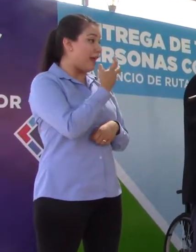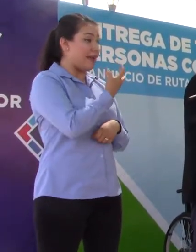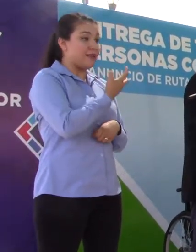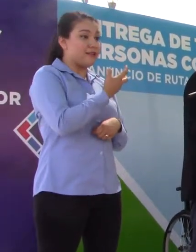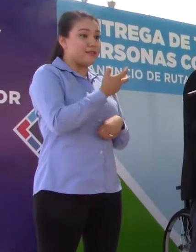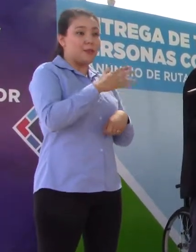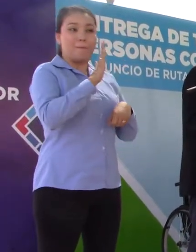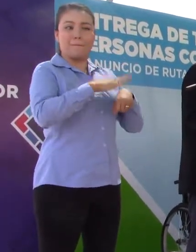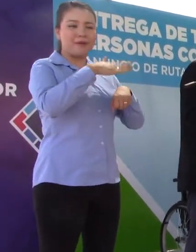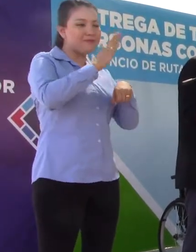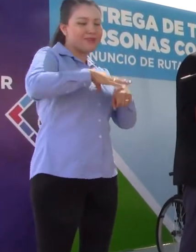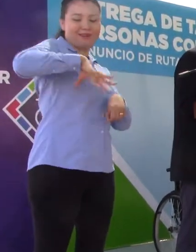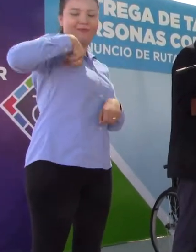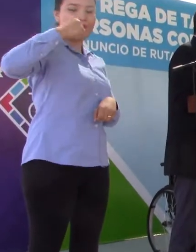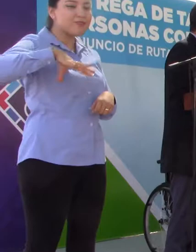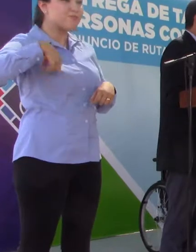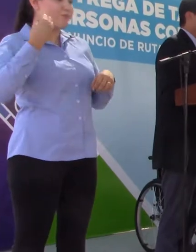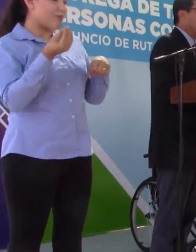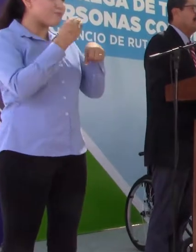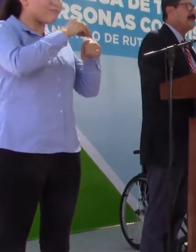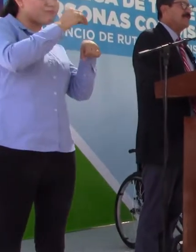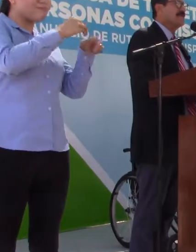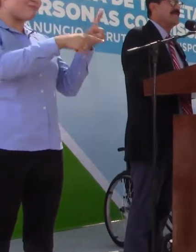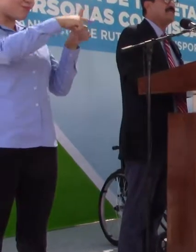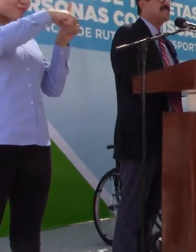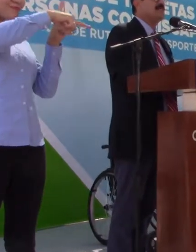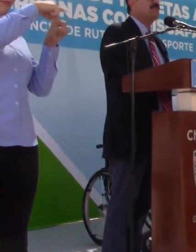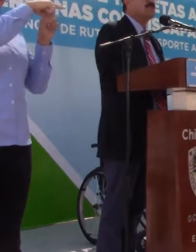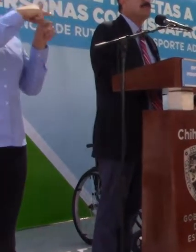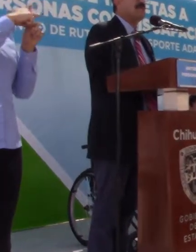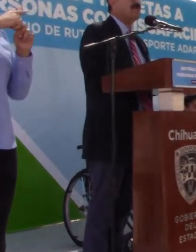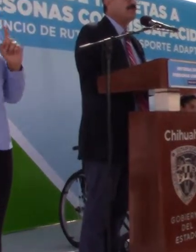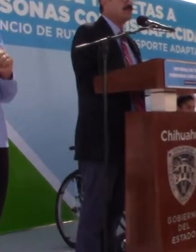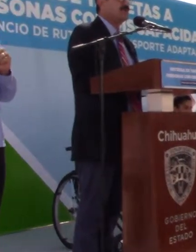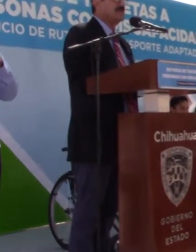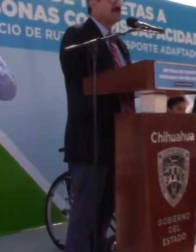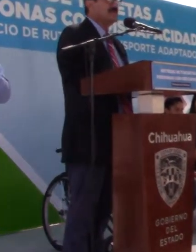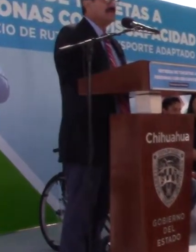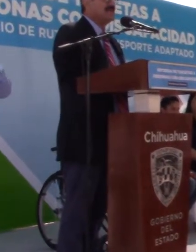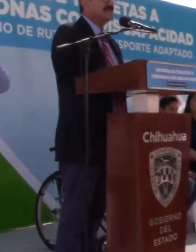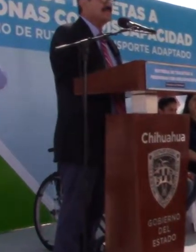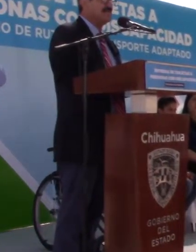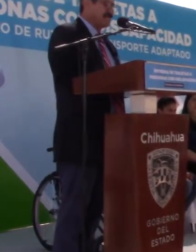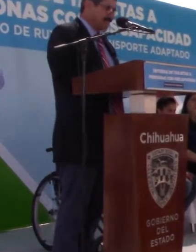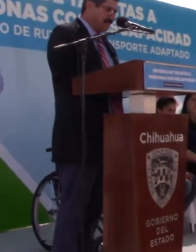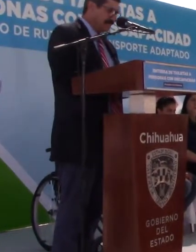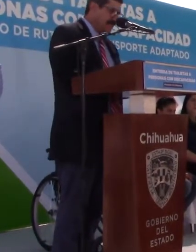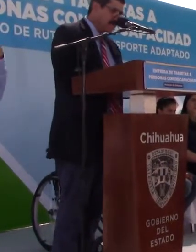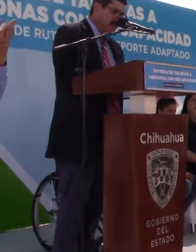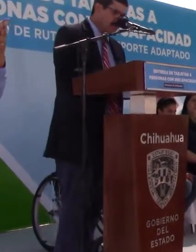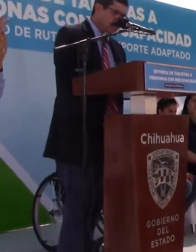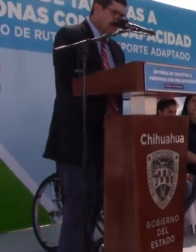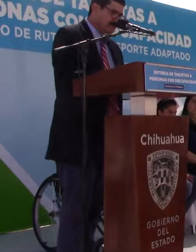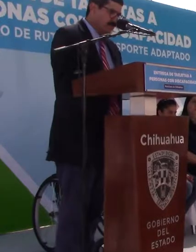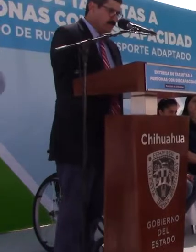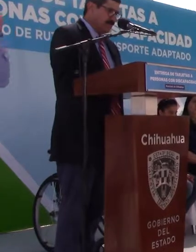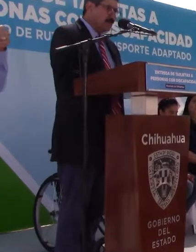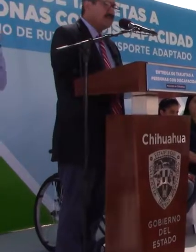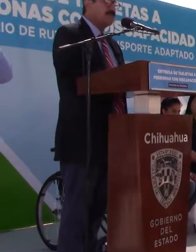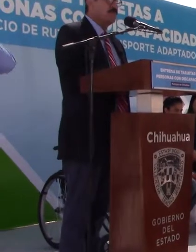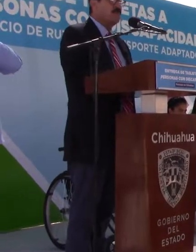esfuerzos que hemos hecho en el gobierno del Estado desde que iniciamos nuestra labor hace ya casi tres años,